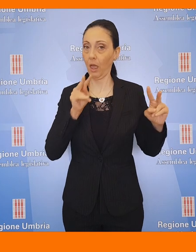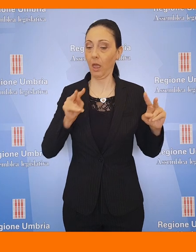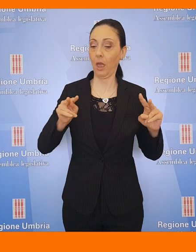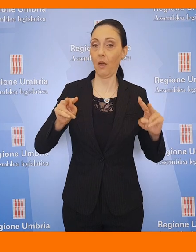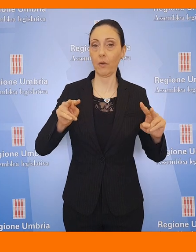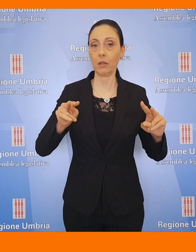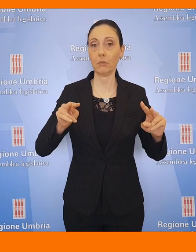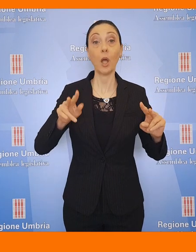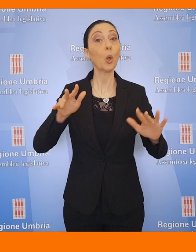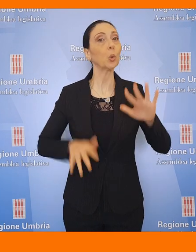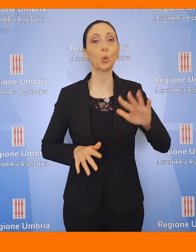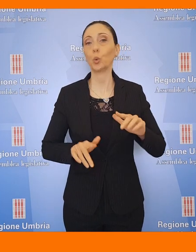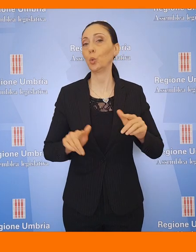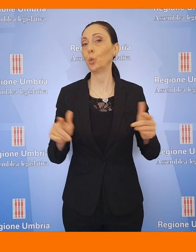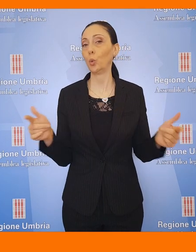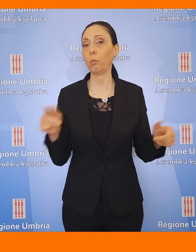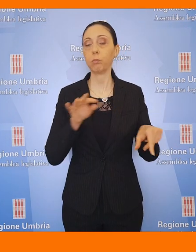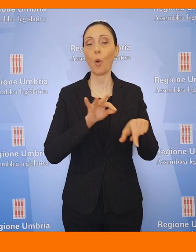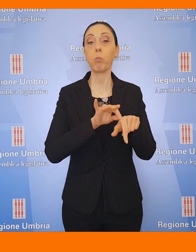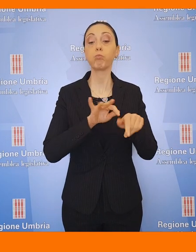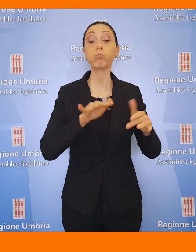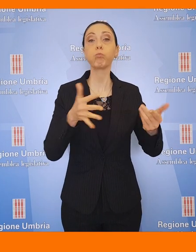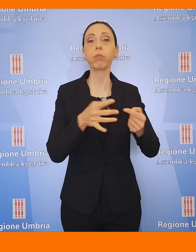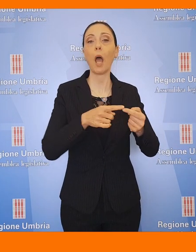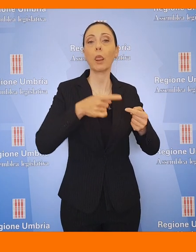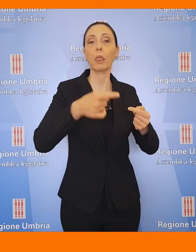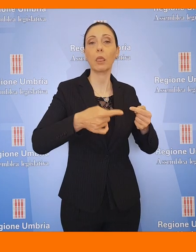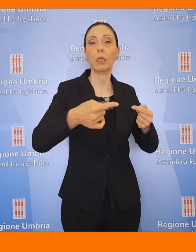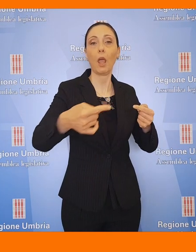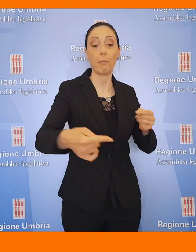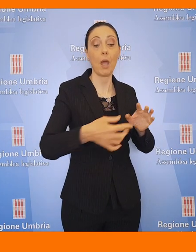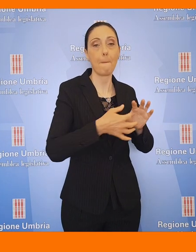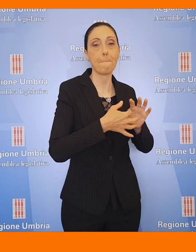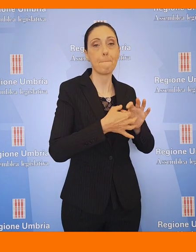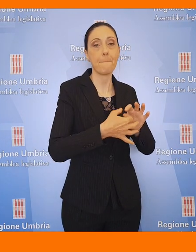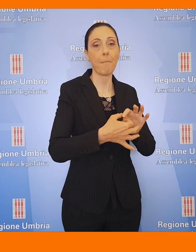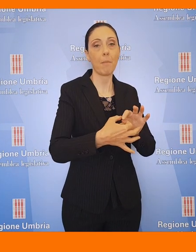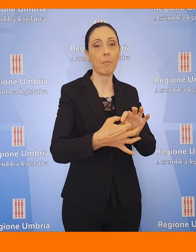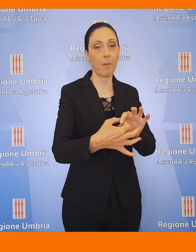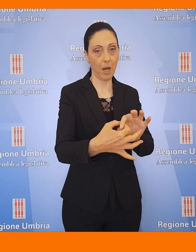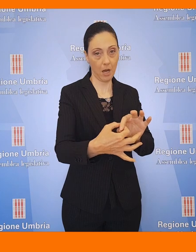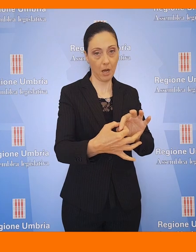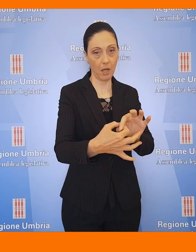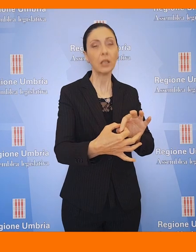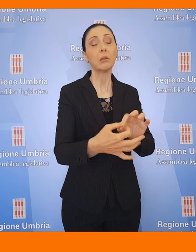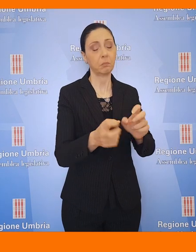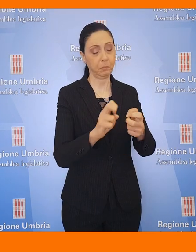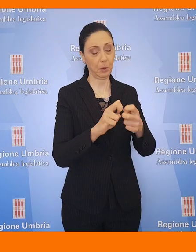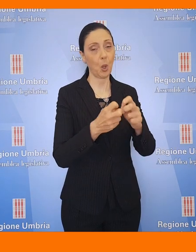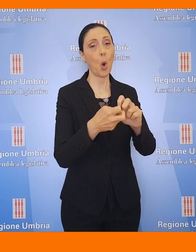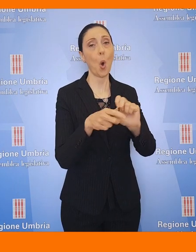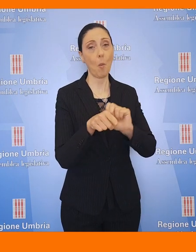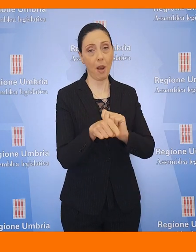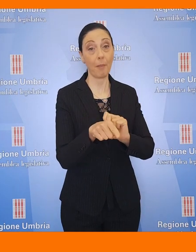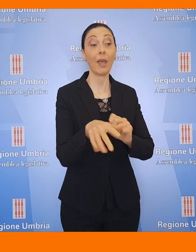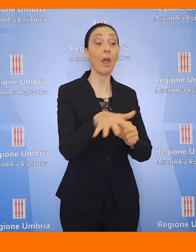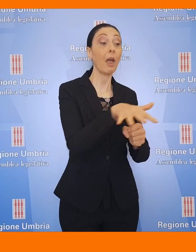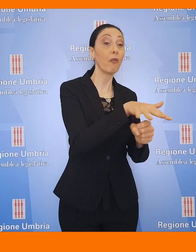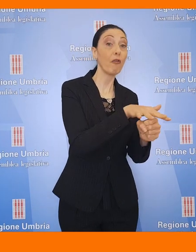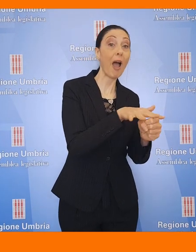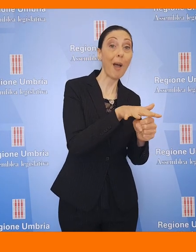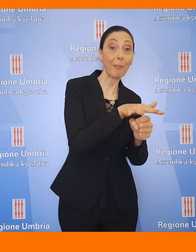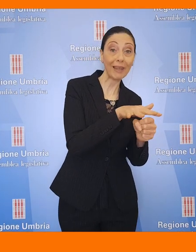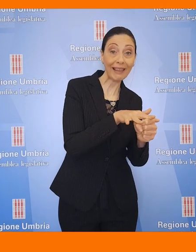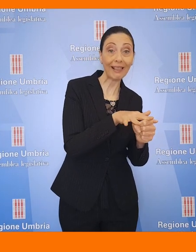non c'è dubbio che gli effetti della pandemia si riverberano presentemente sulla situazione delle famiglie,